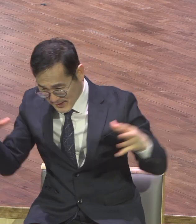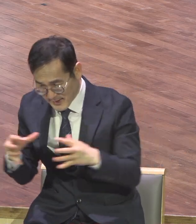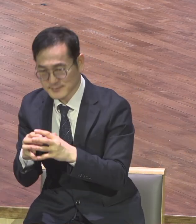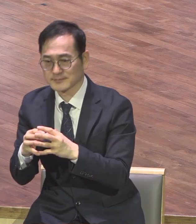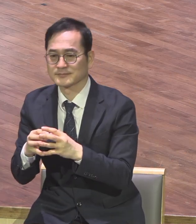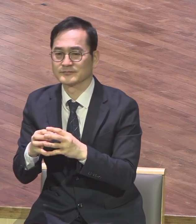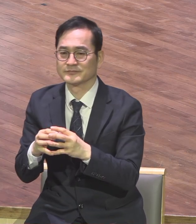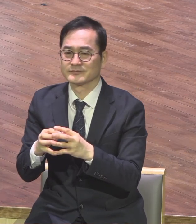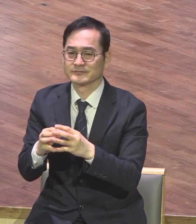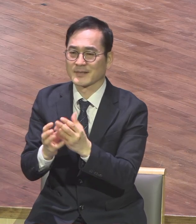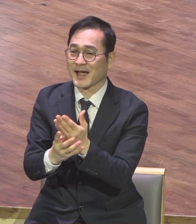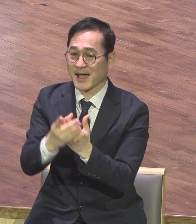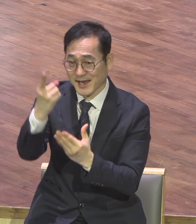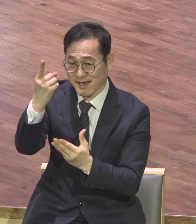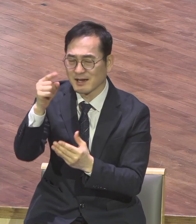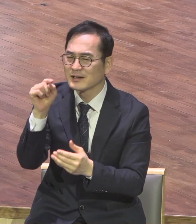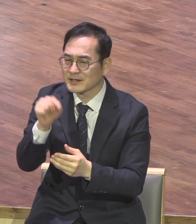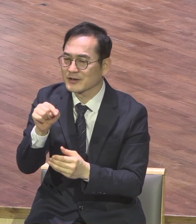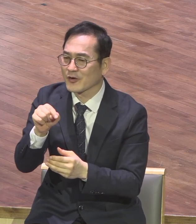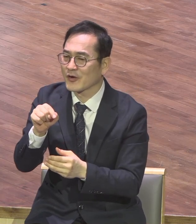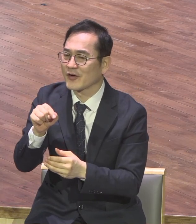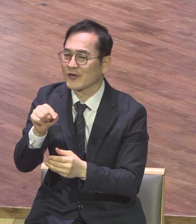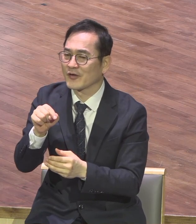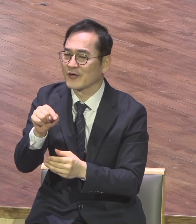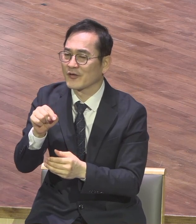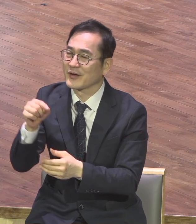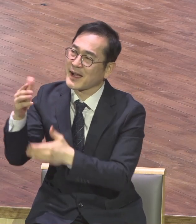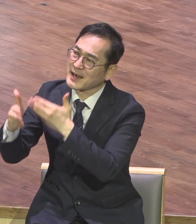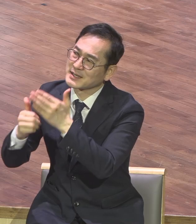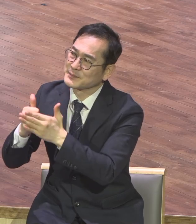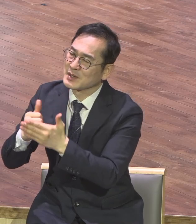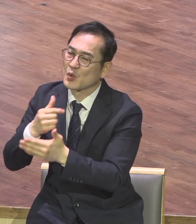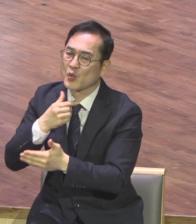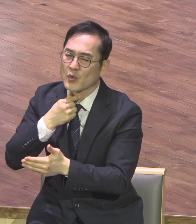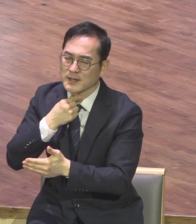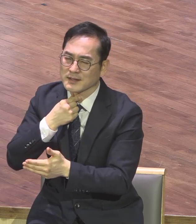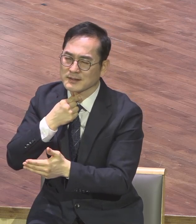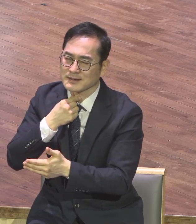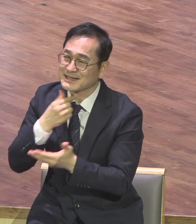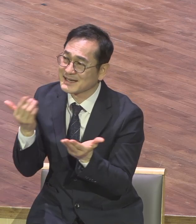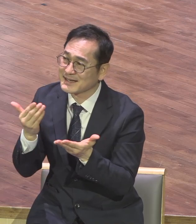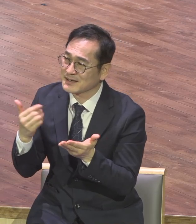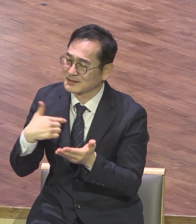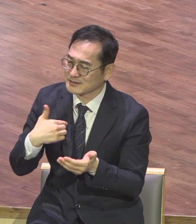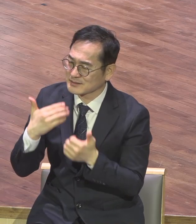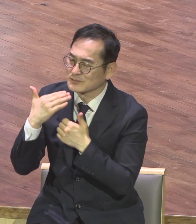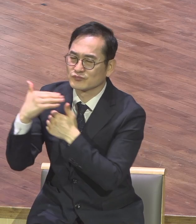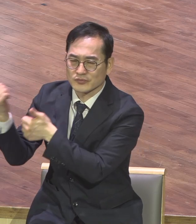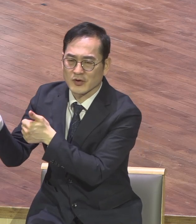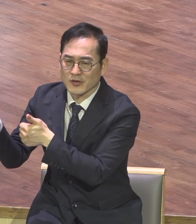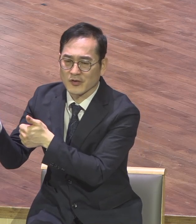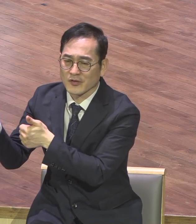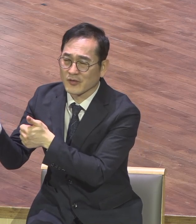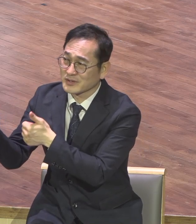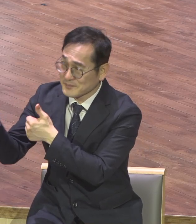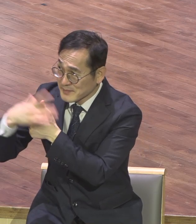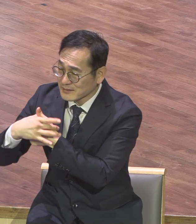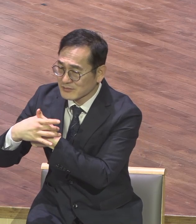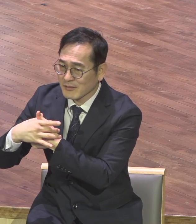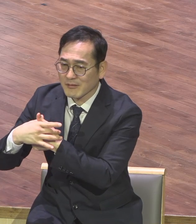언약적 도전을 하는 것이다 똑같이 가는 겁니다 가기도 하고 보내기도